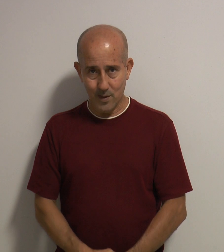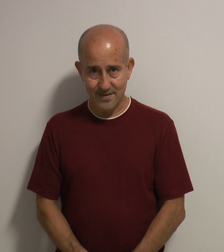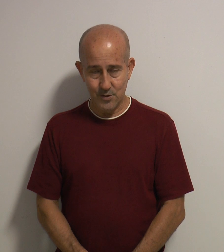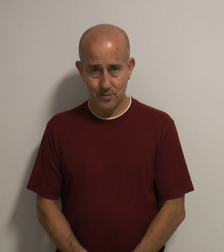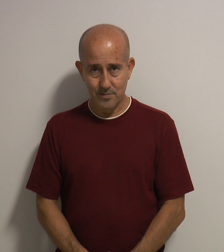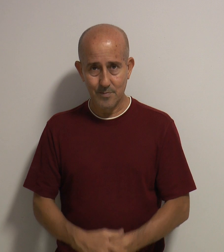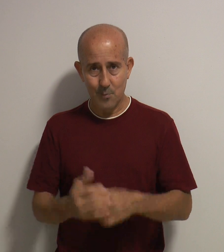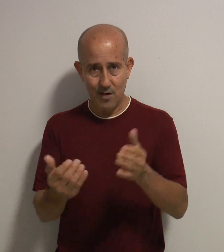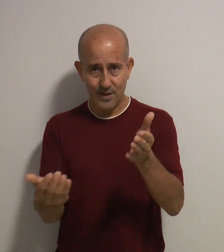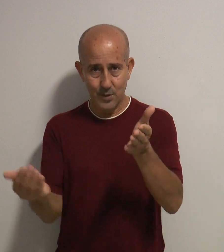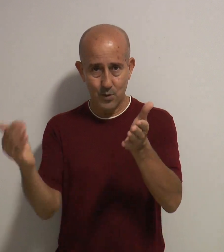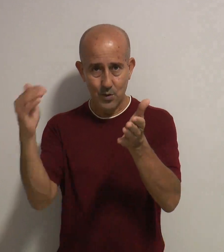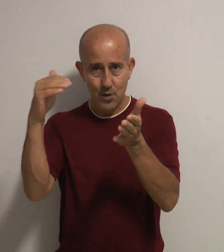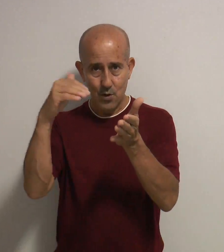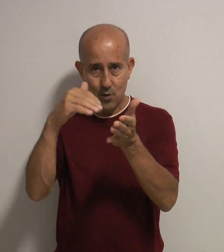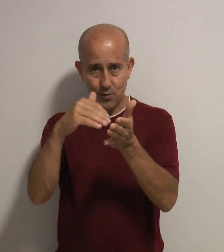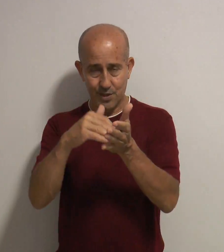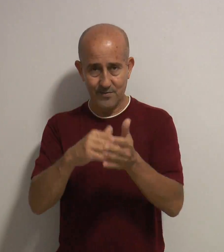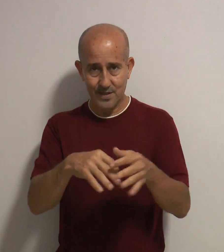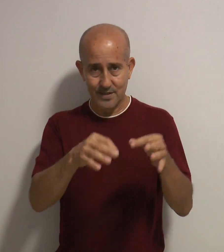Ecuación. Vamos a verlo otra vez.